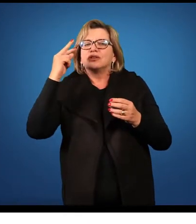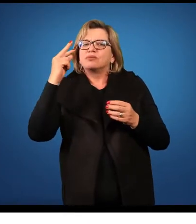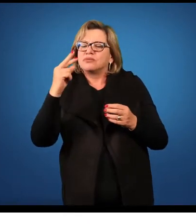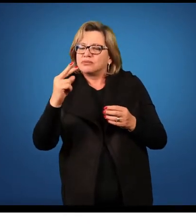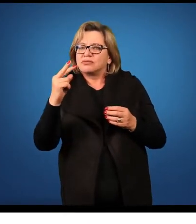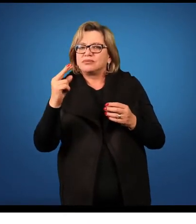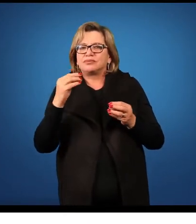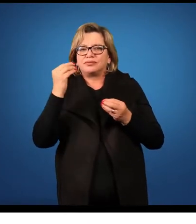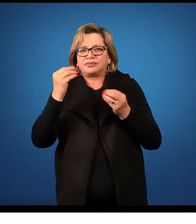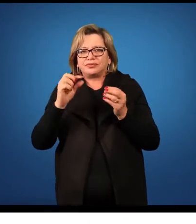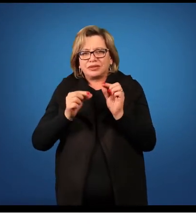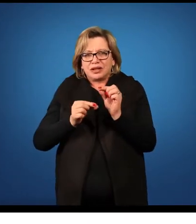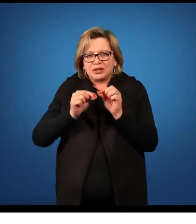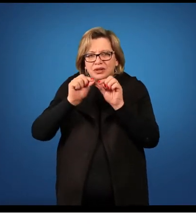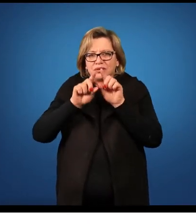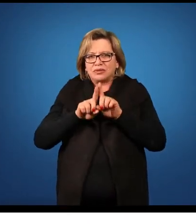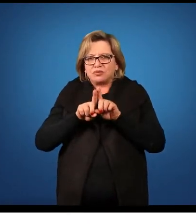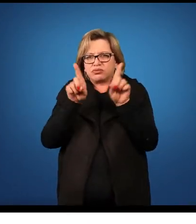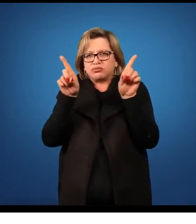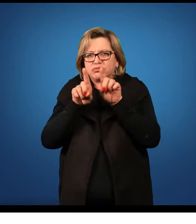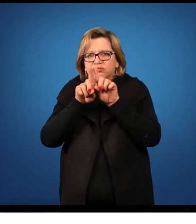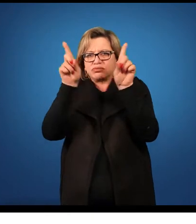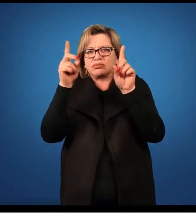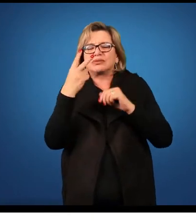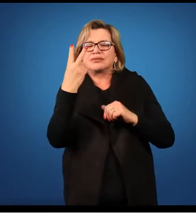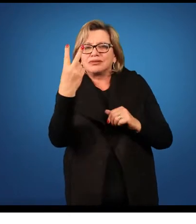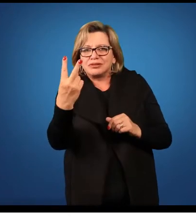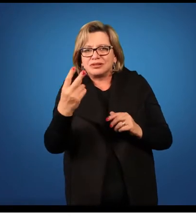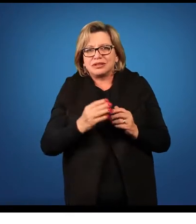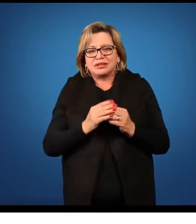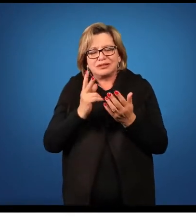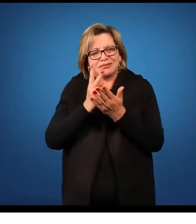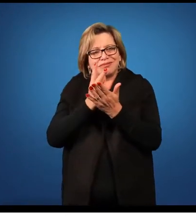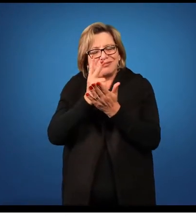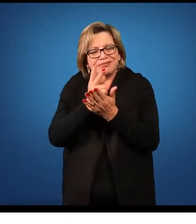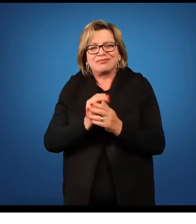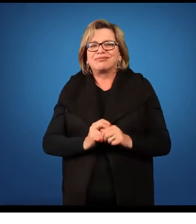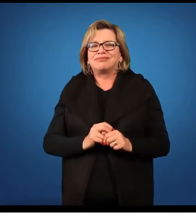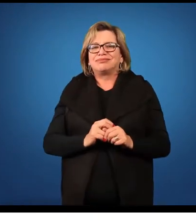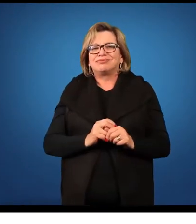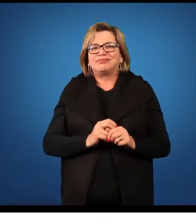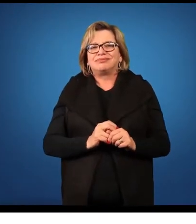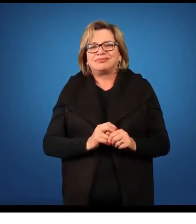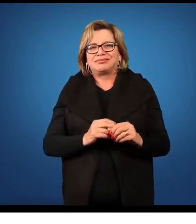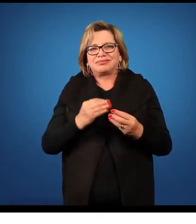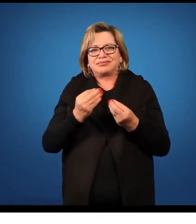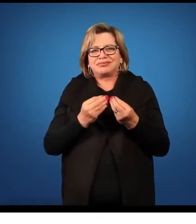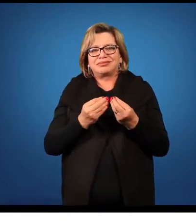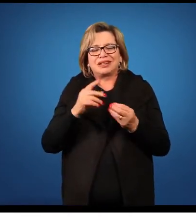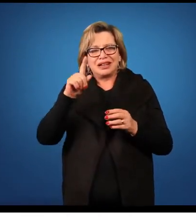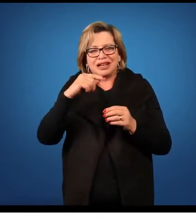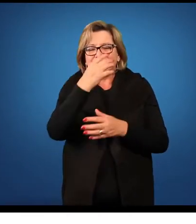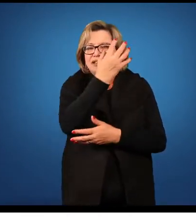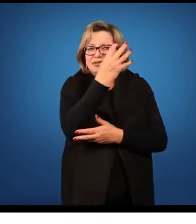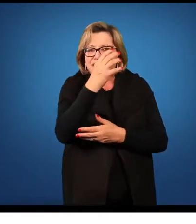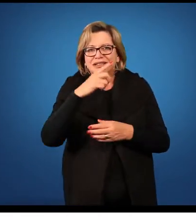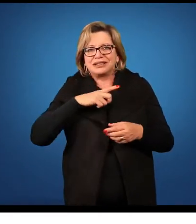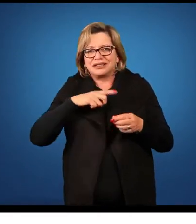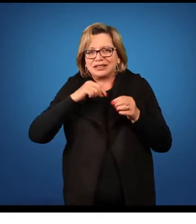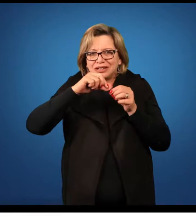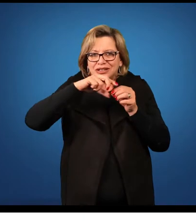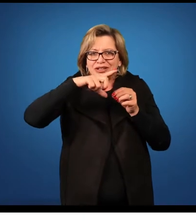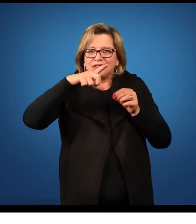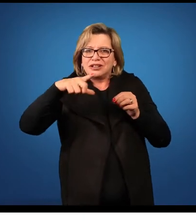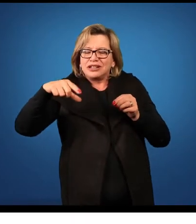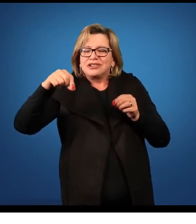a partir de um eixo ele sempre abre em dois, e na sequência assim sucessivamente. Ela é uma planta que apresenta folhas do